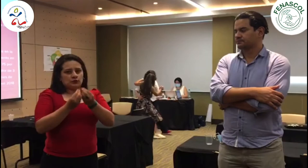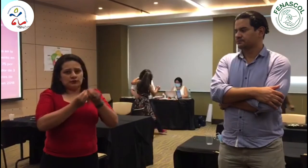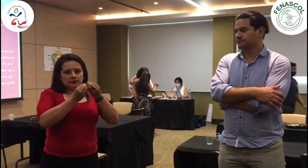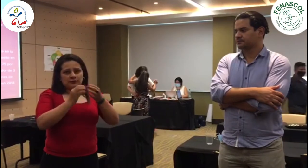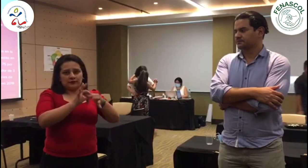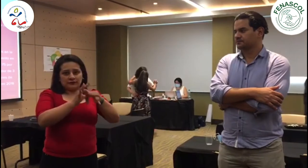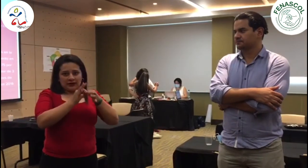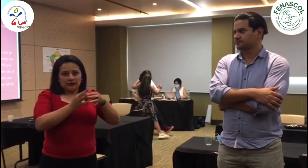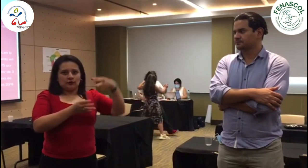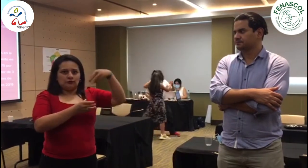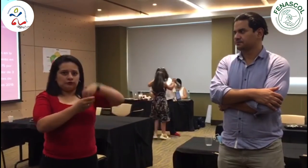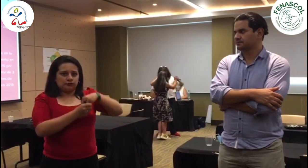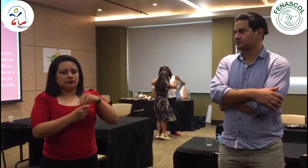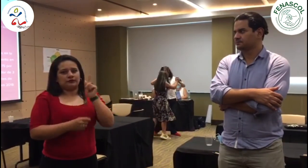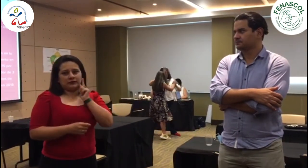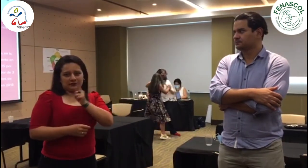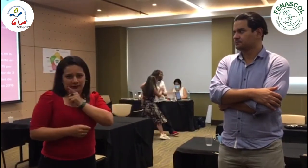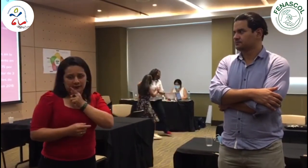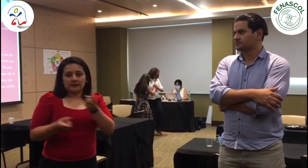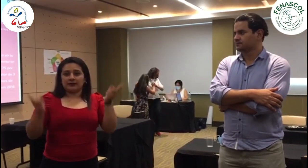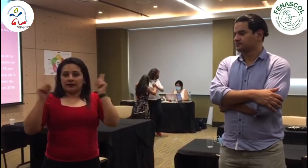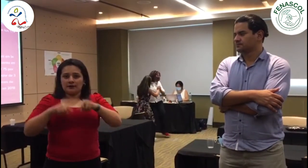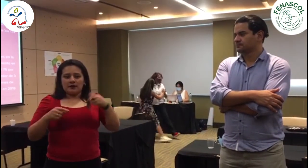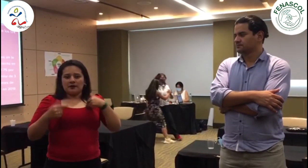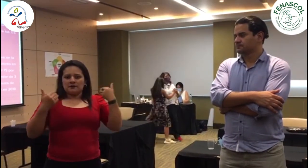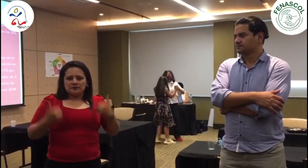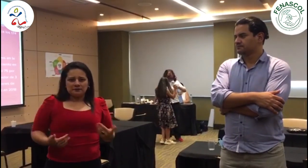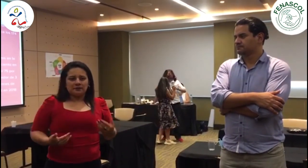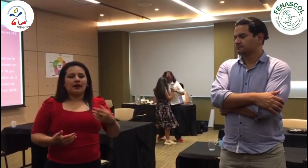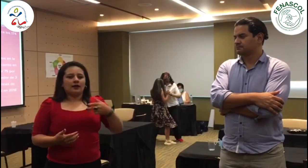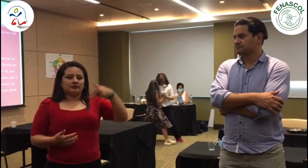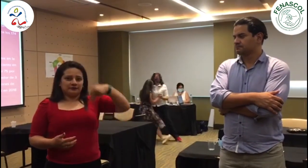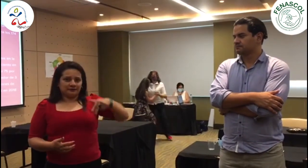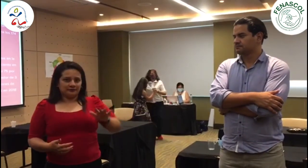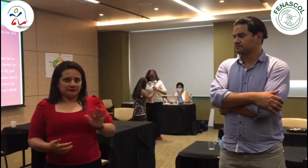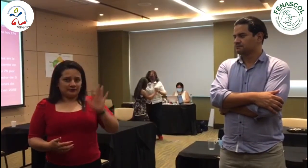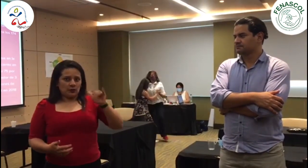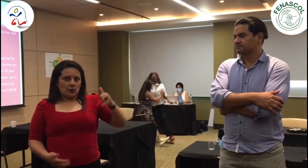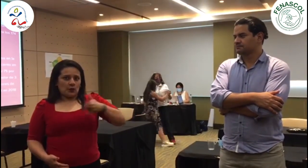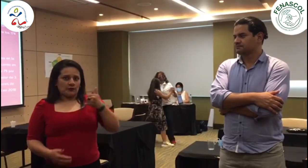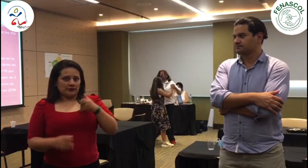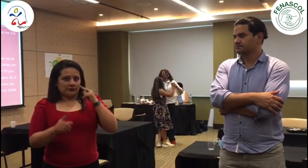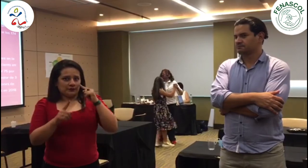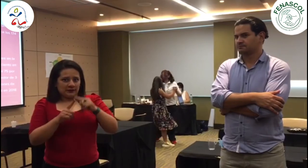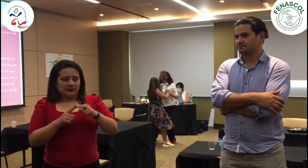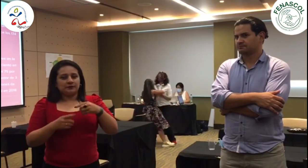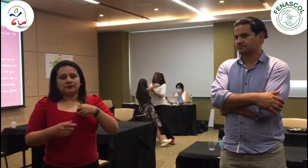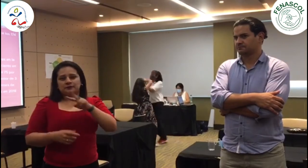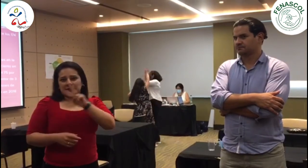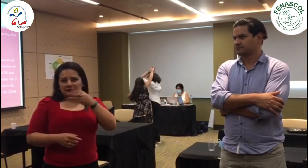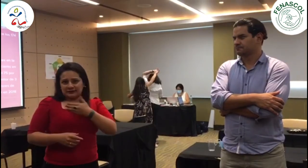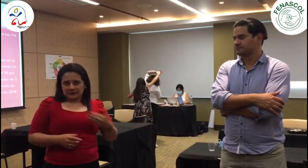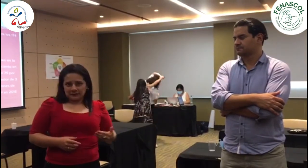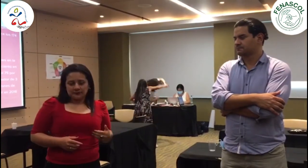Consejo Directivo de FENASCOL, y yo soy la vicepresidenta del Consejo Nacional de Juventud Sorda, CNJS.